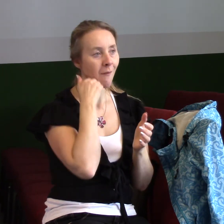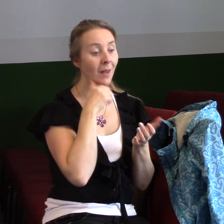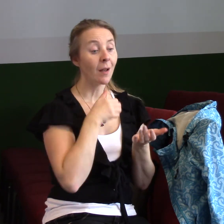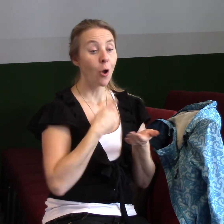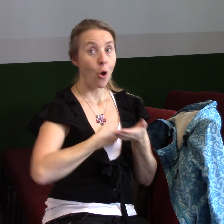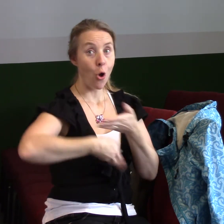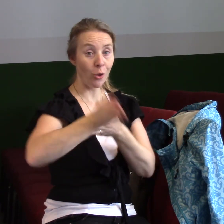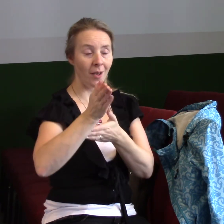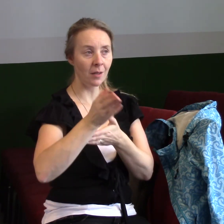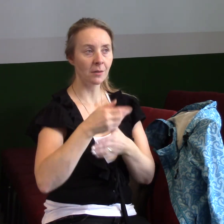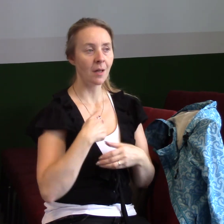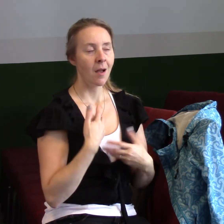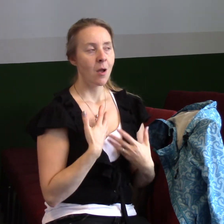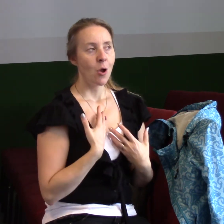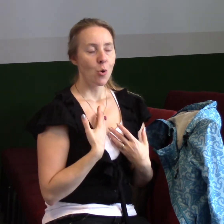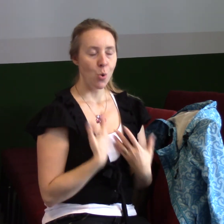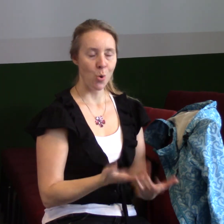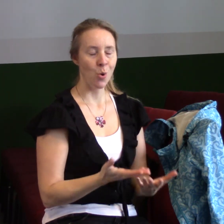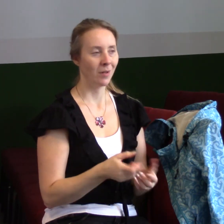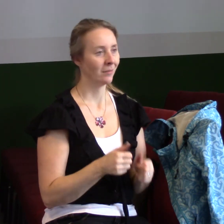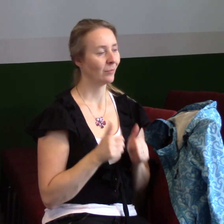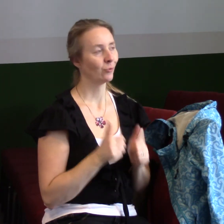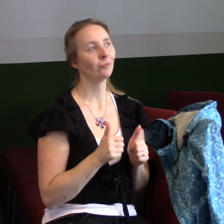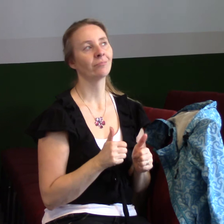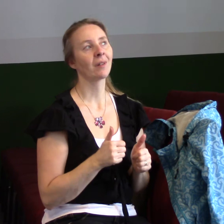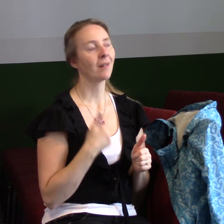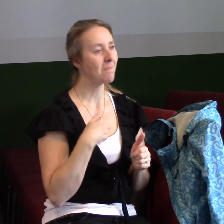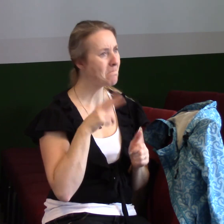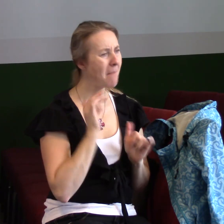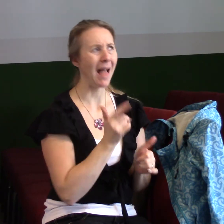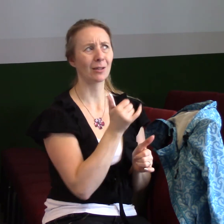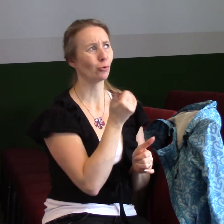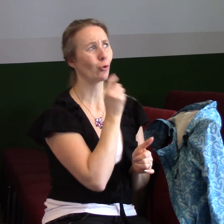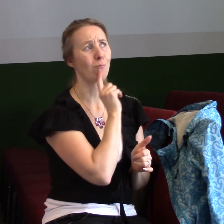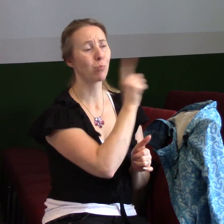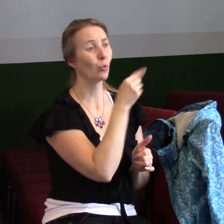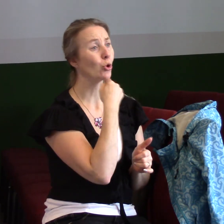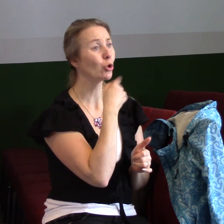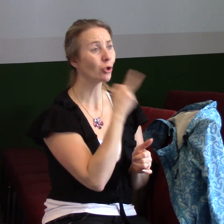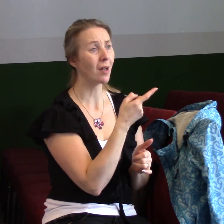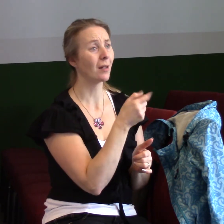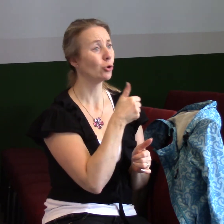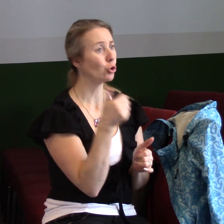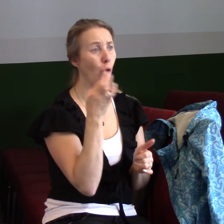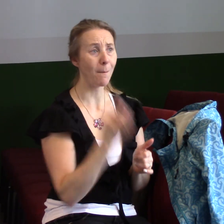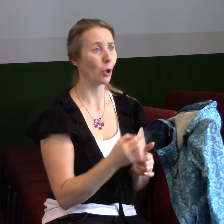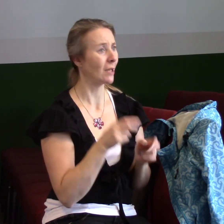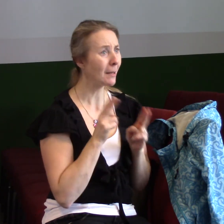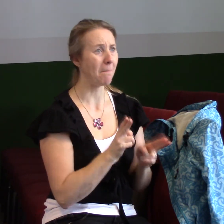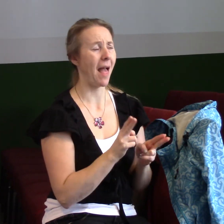Haleluja. A ví, že to platí, to prostě, ať jsou emoce, pocity, cokoliv. Ale někdy bychom chtěli už z